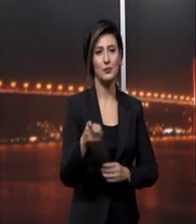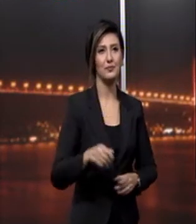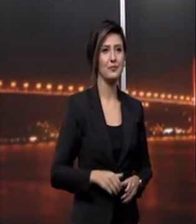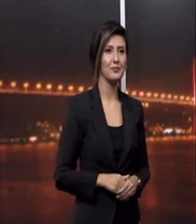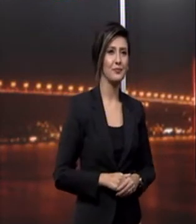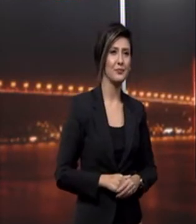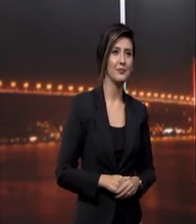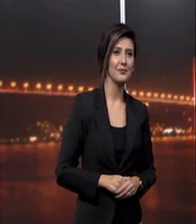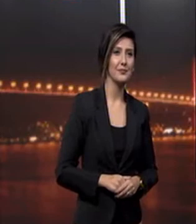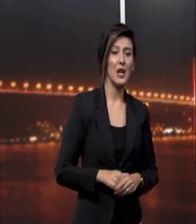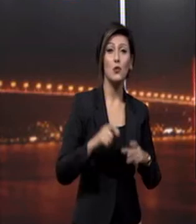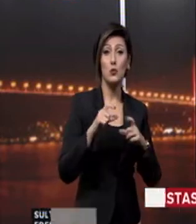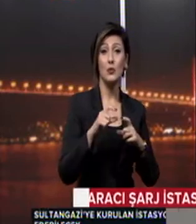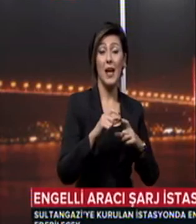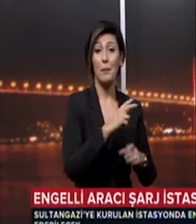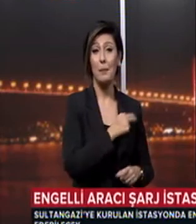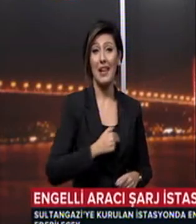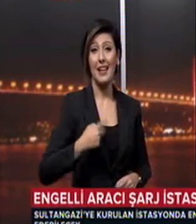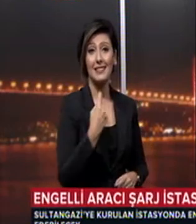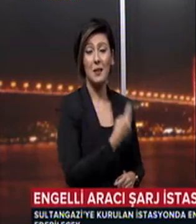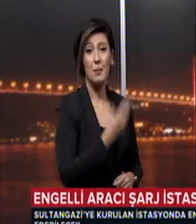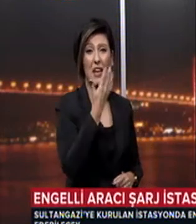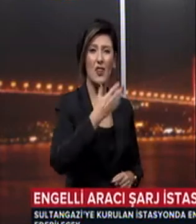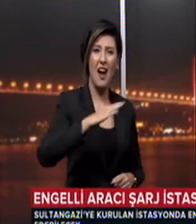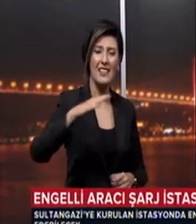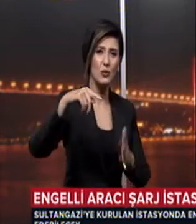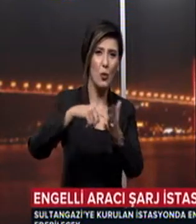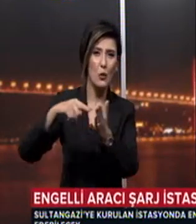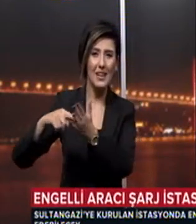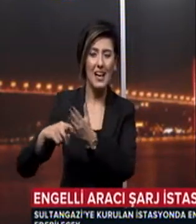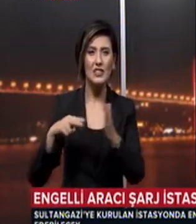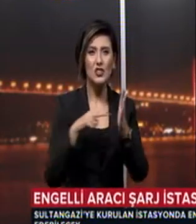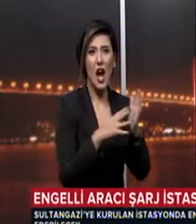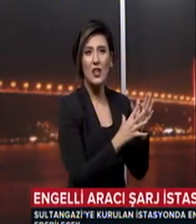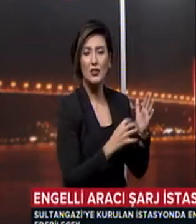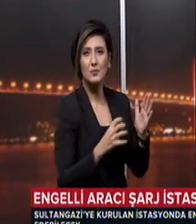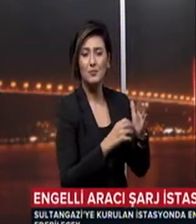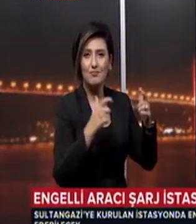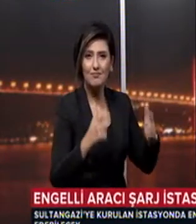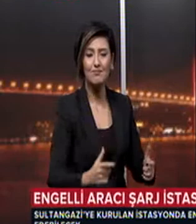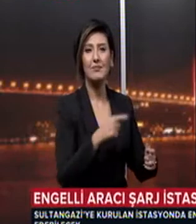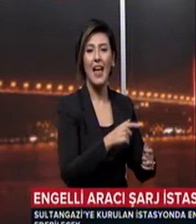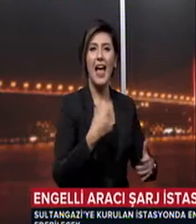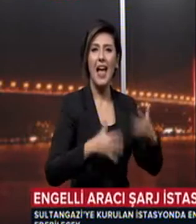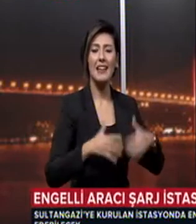Sultan Gazi Belediyesi'nin beş ayrı noktaya kurduğu şarj istasyonları engellilerin hayatını kolaylaştıracak